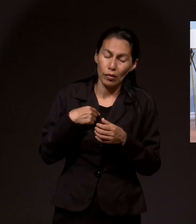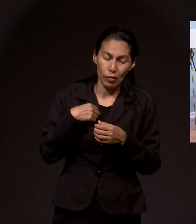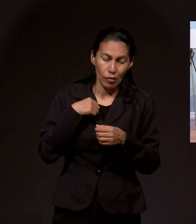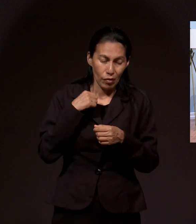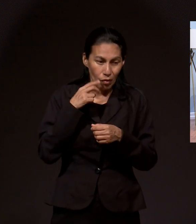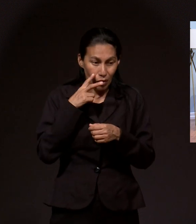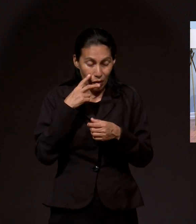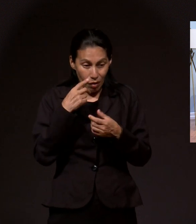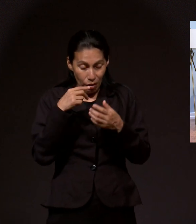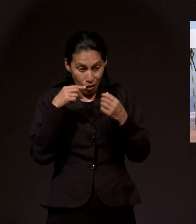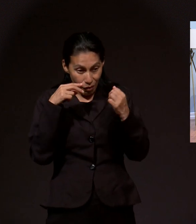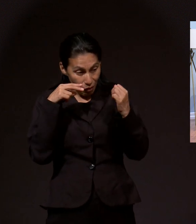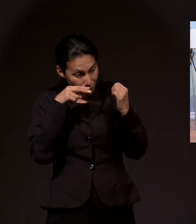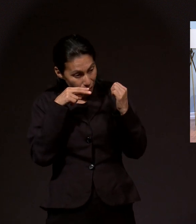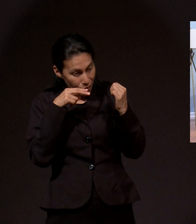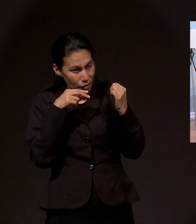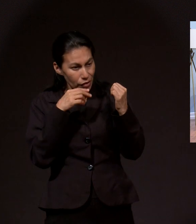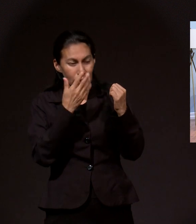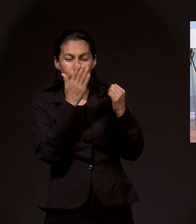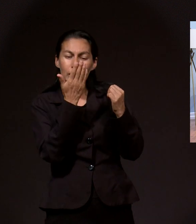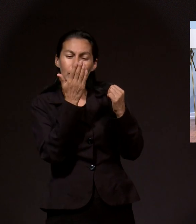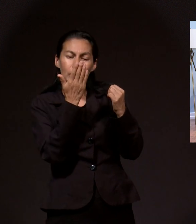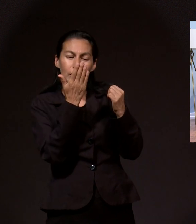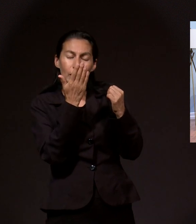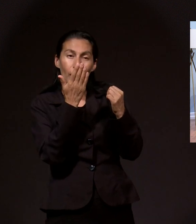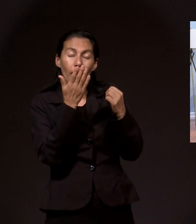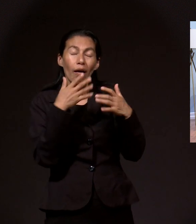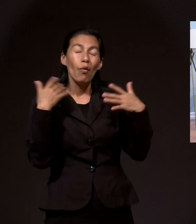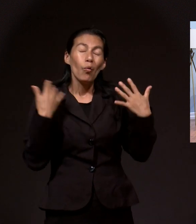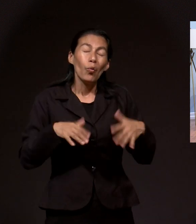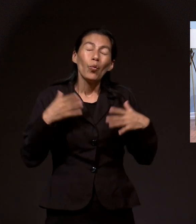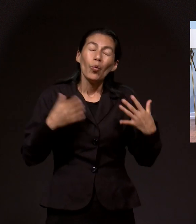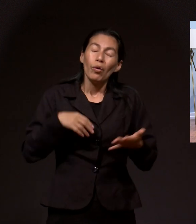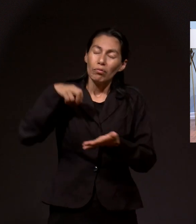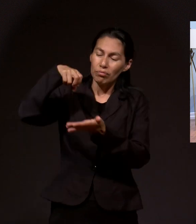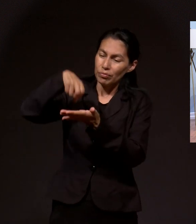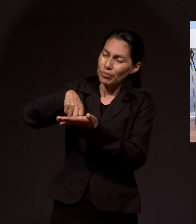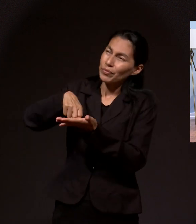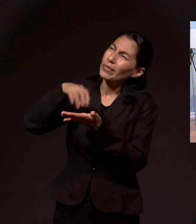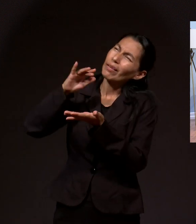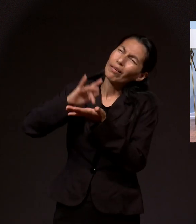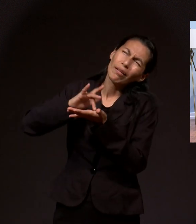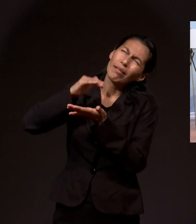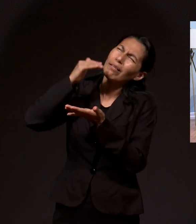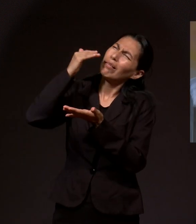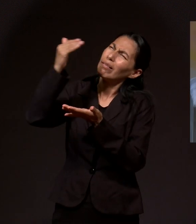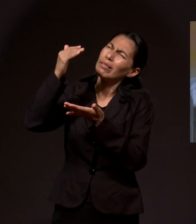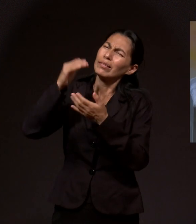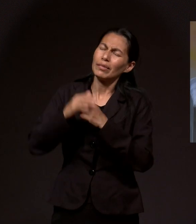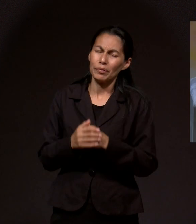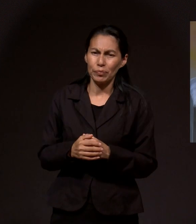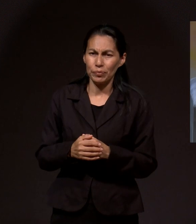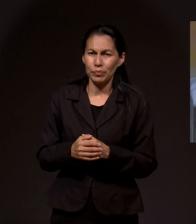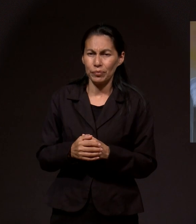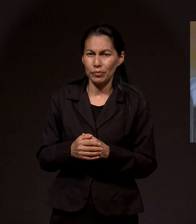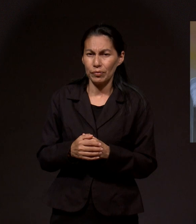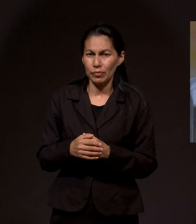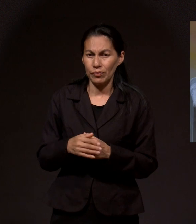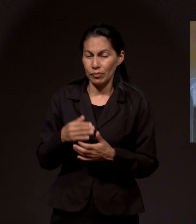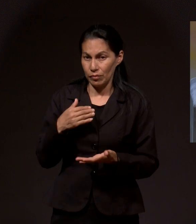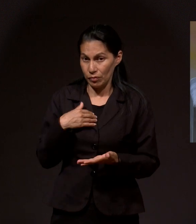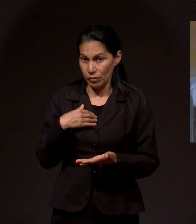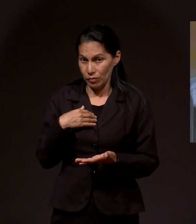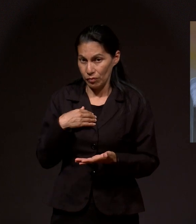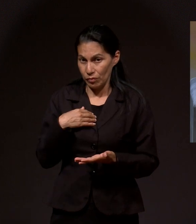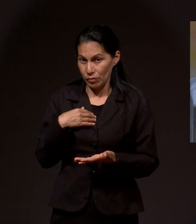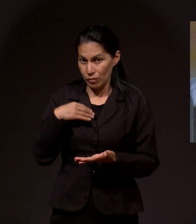Y cuando lo vi, me arrodillaba a decir adiós y yo creo que Dios